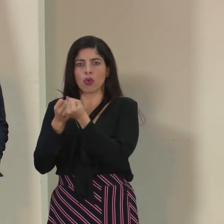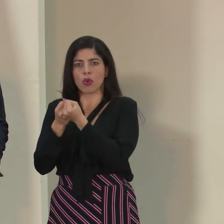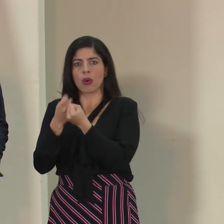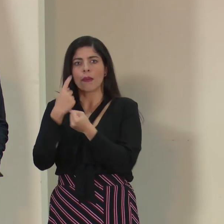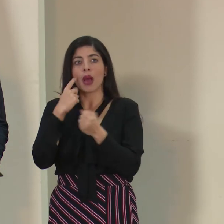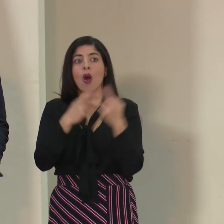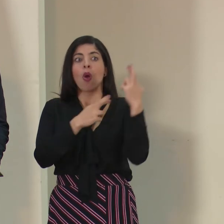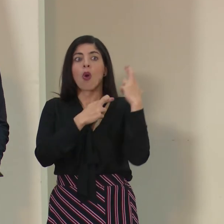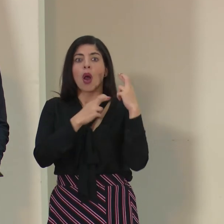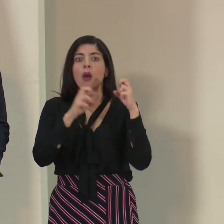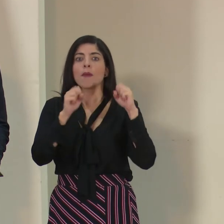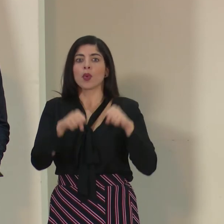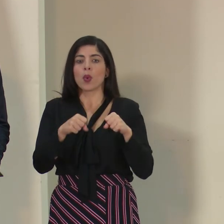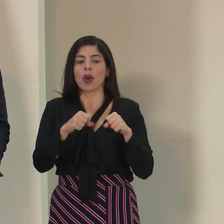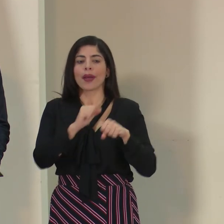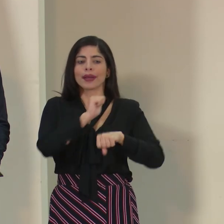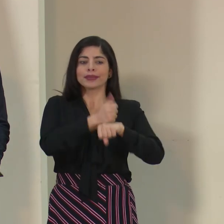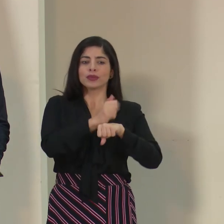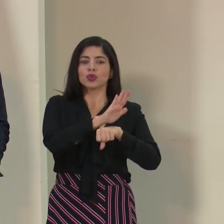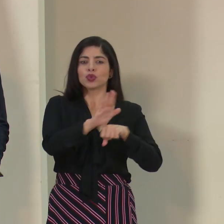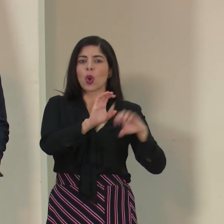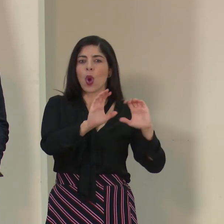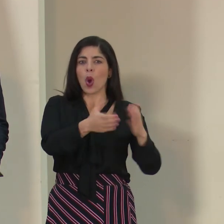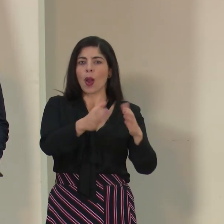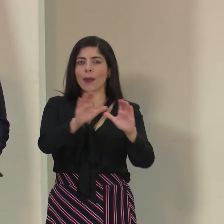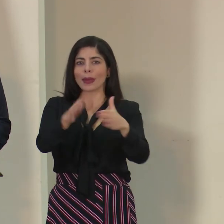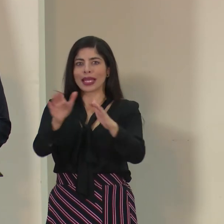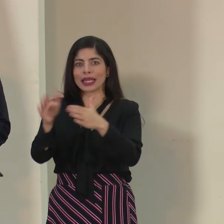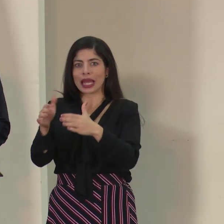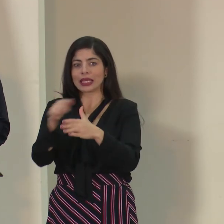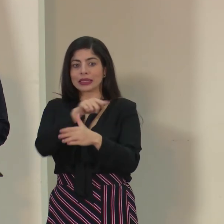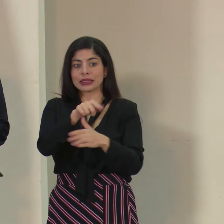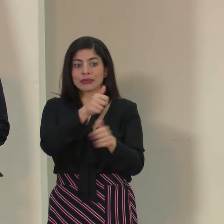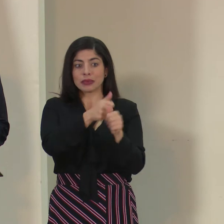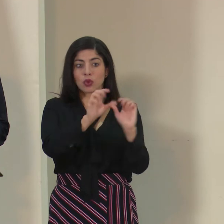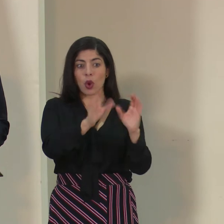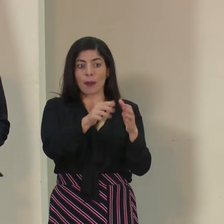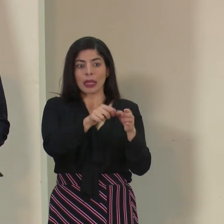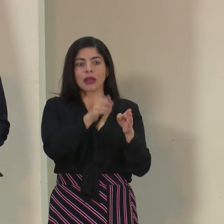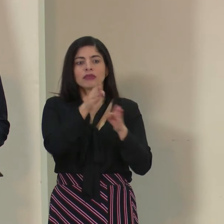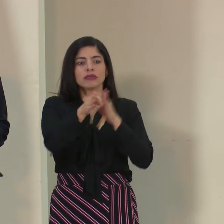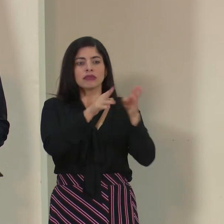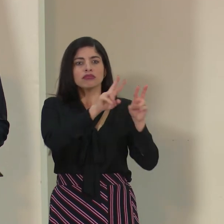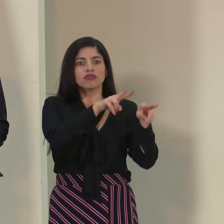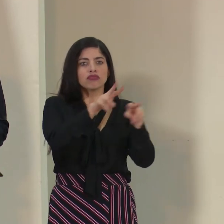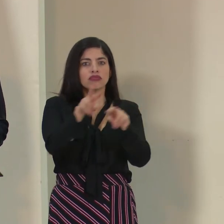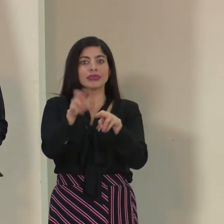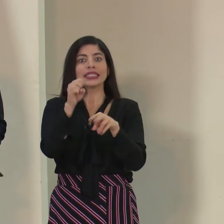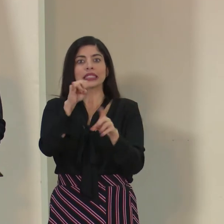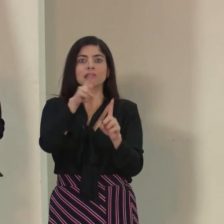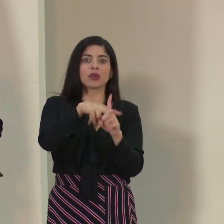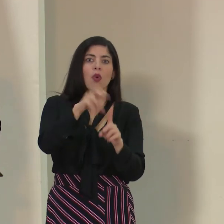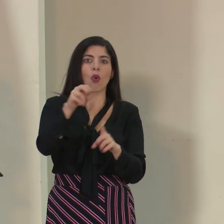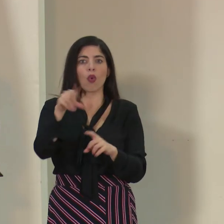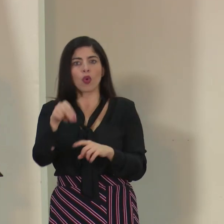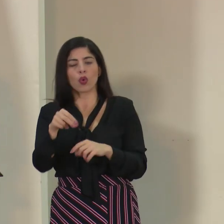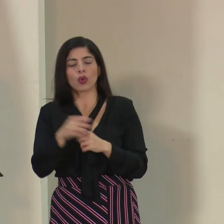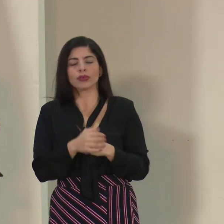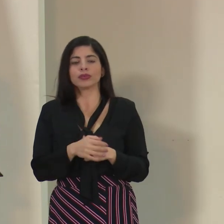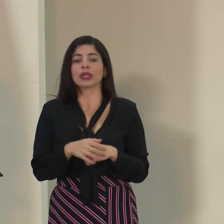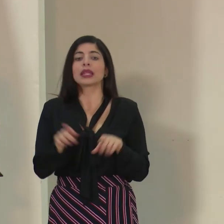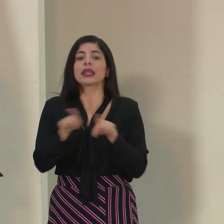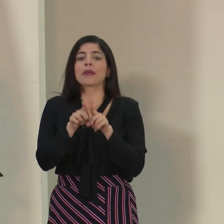ojalá más bien nombrar como comités o grupos que estén verificando que esas medidas se están aplicando, eso es muy importante.